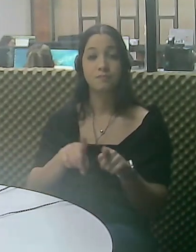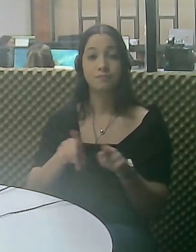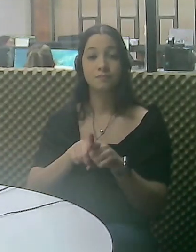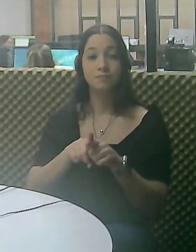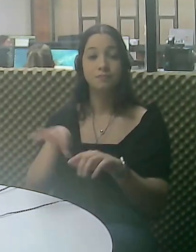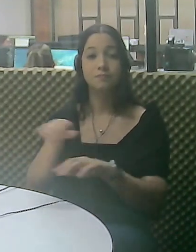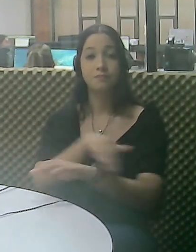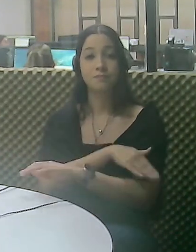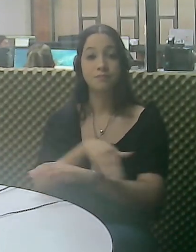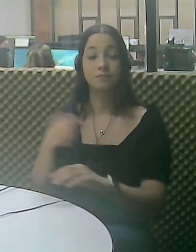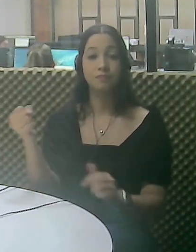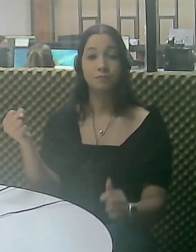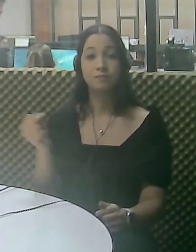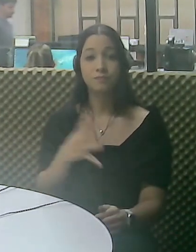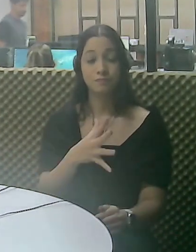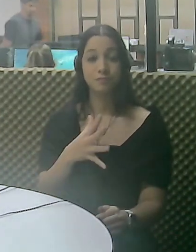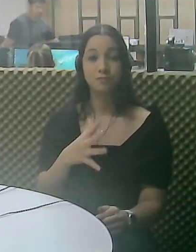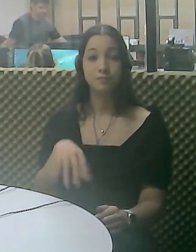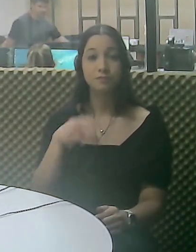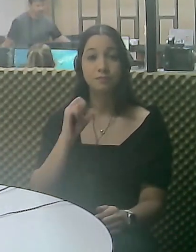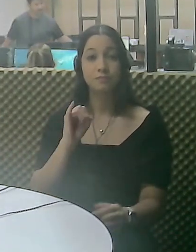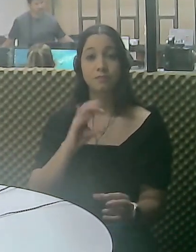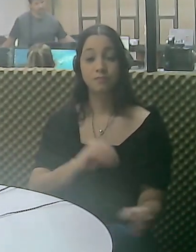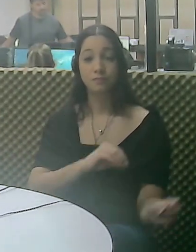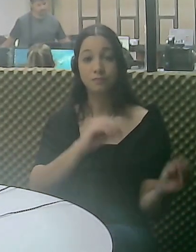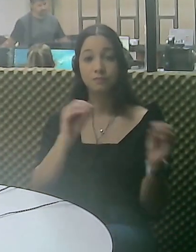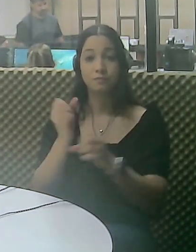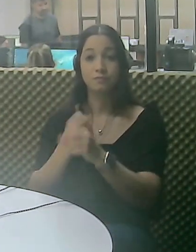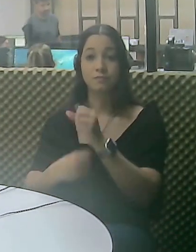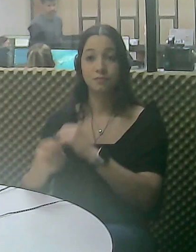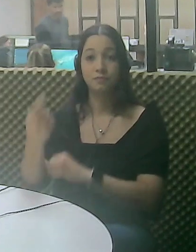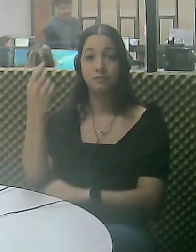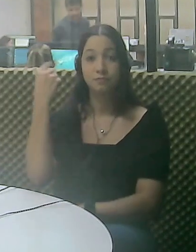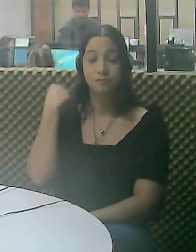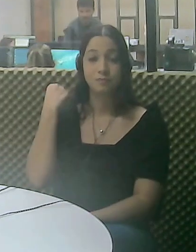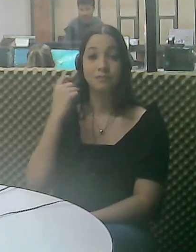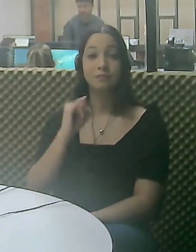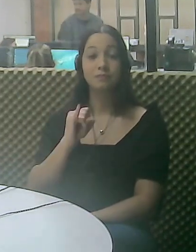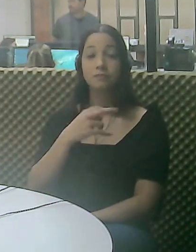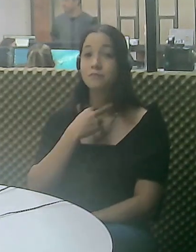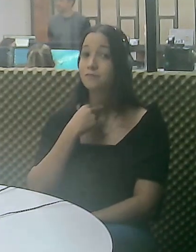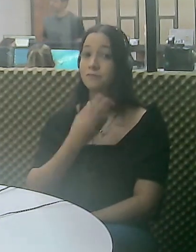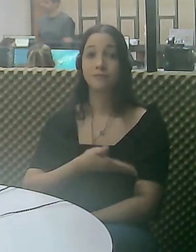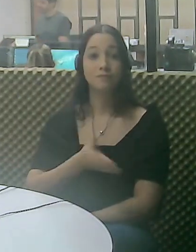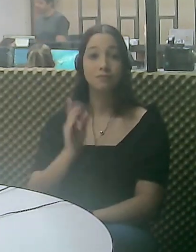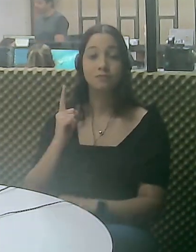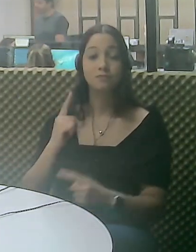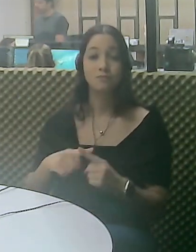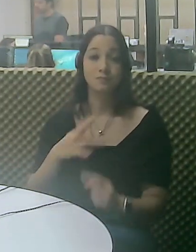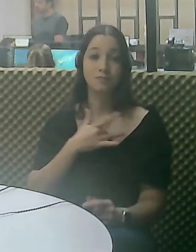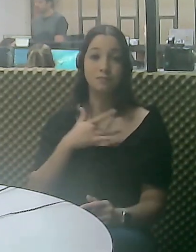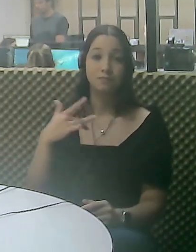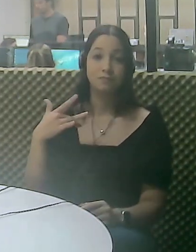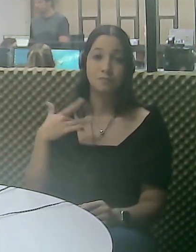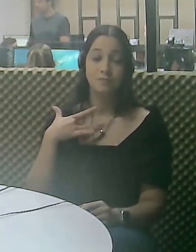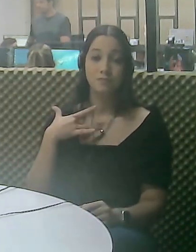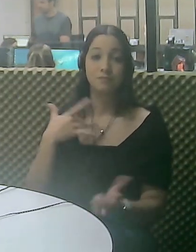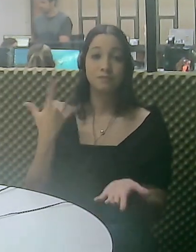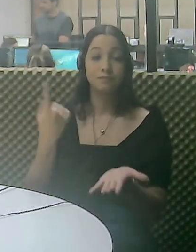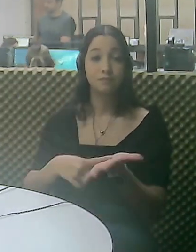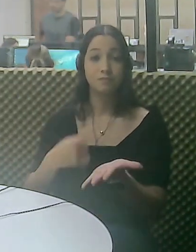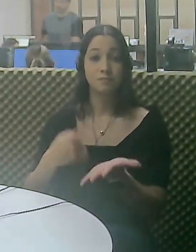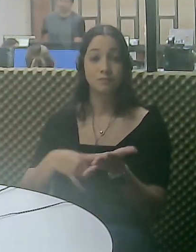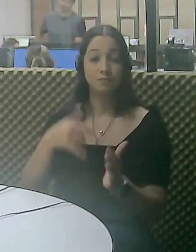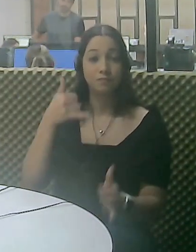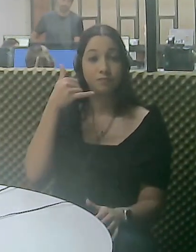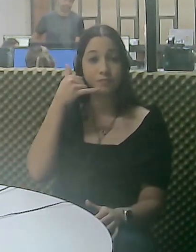identificação com foto, CPF e comprovante de endereço recente, caso tenha se mudado no último ano. Se a pessoa